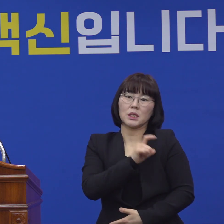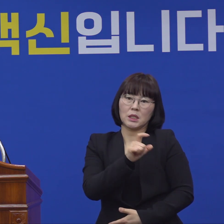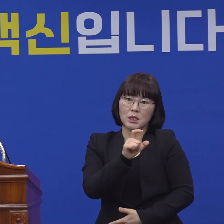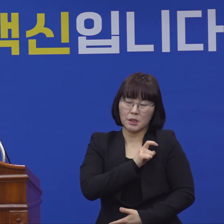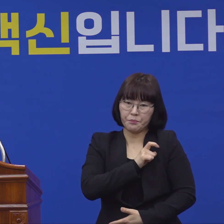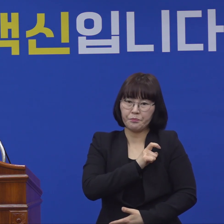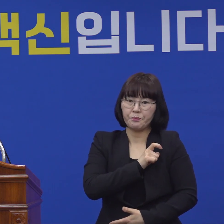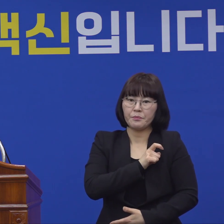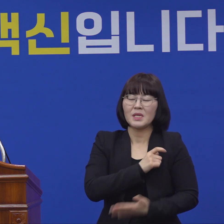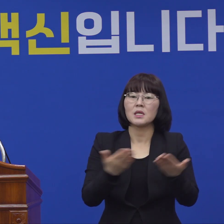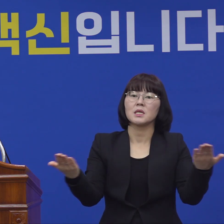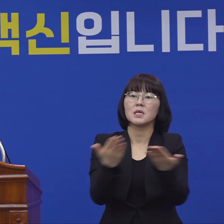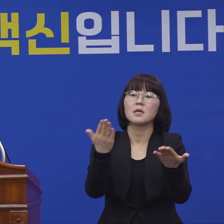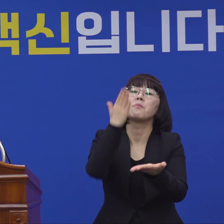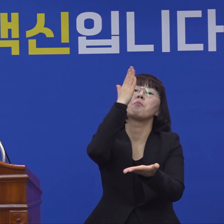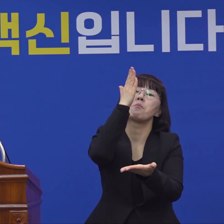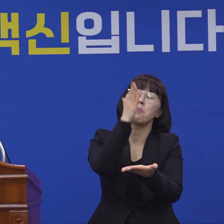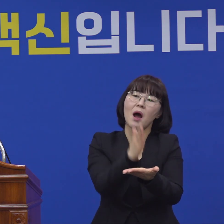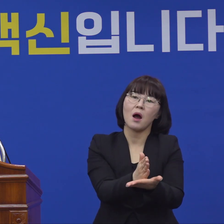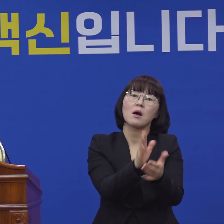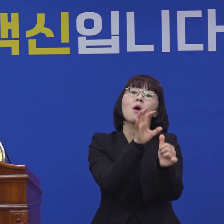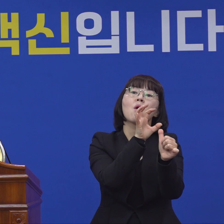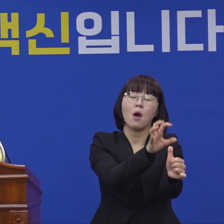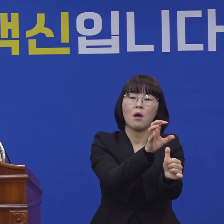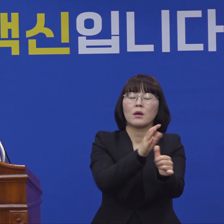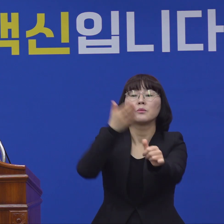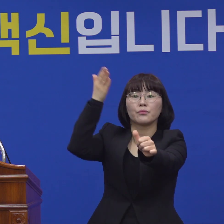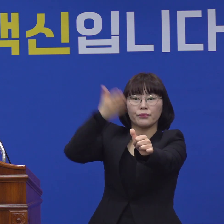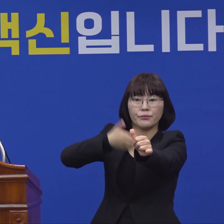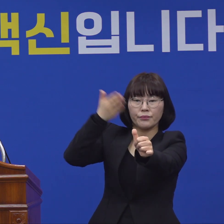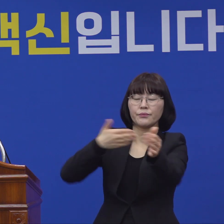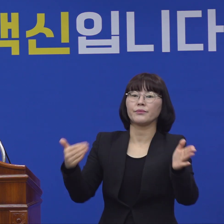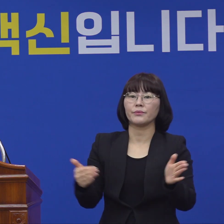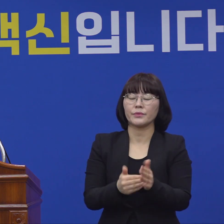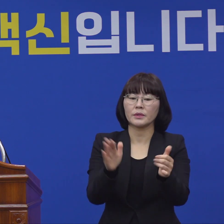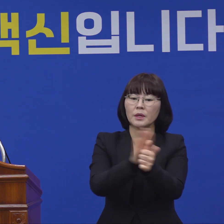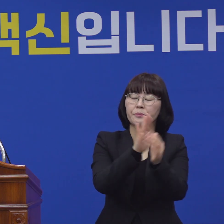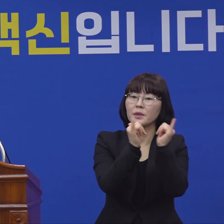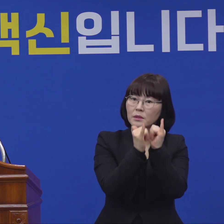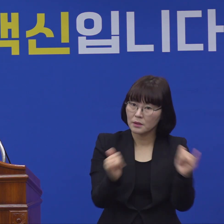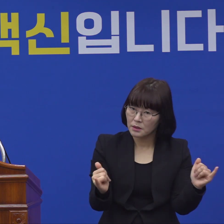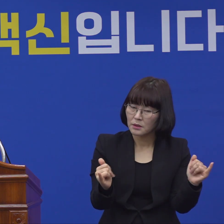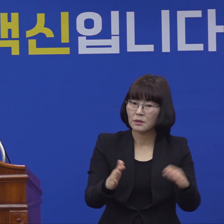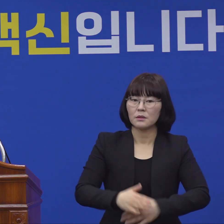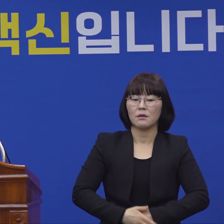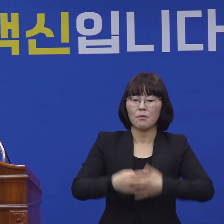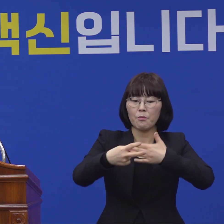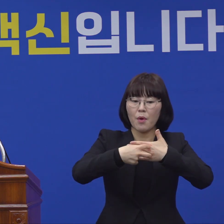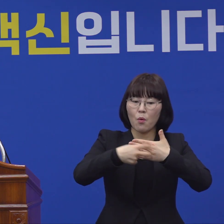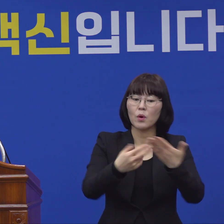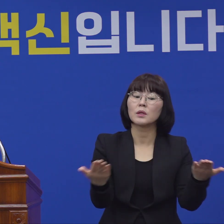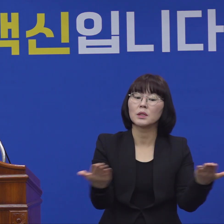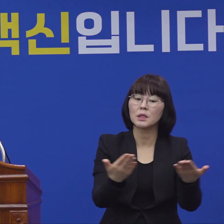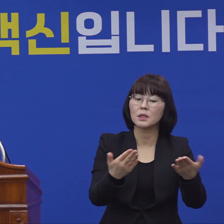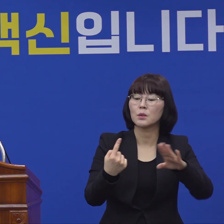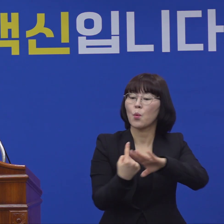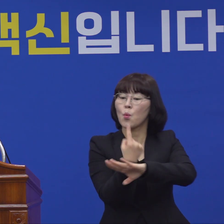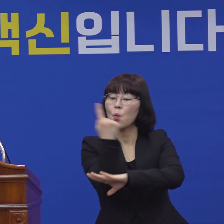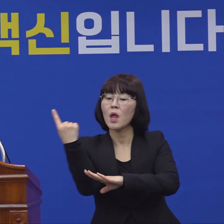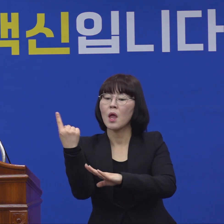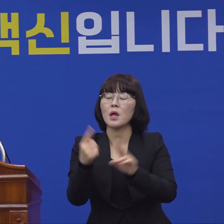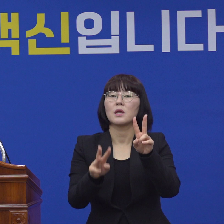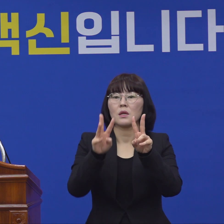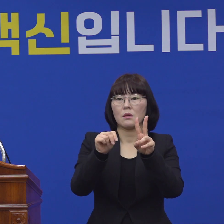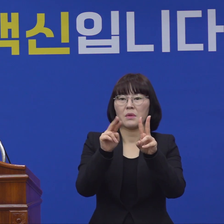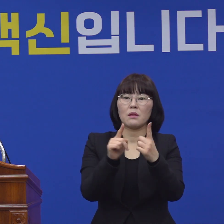업무 배제 등의 조치를 취해야 합니다. 또한 간병인에게도 병원 업무 이외의 사회적